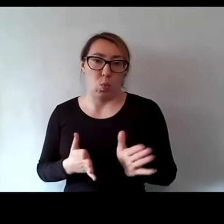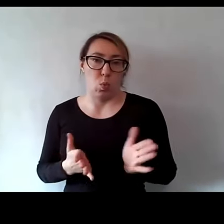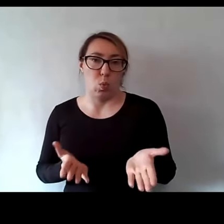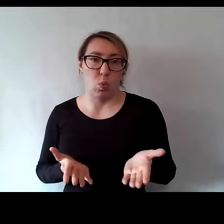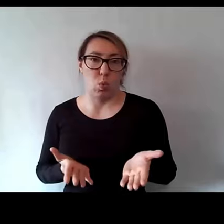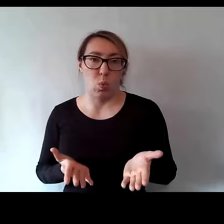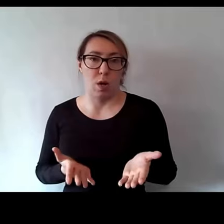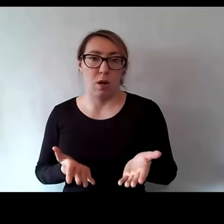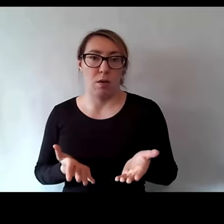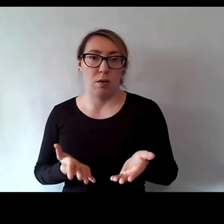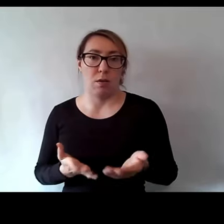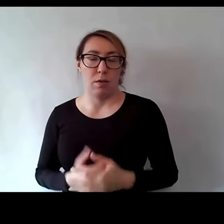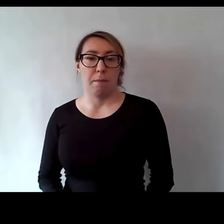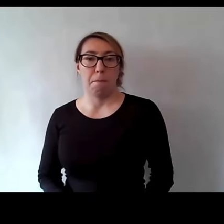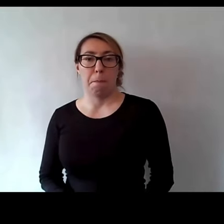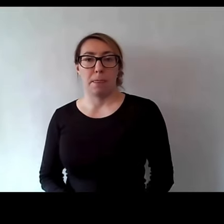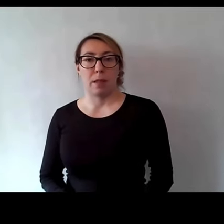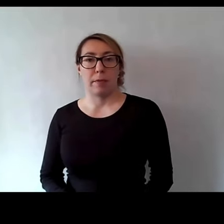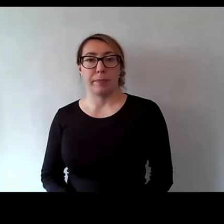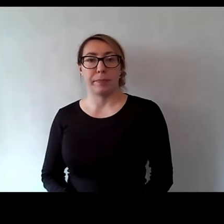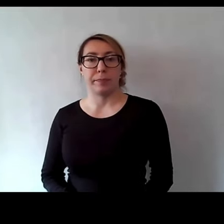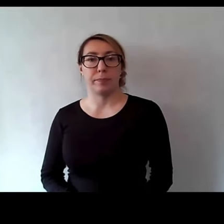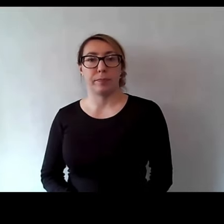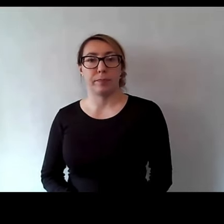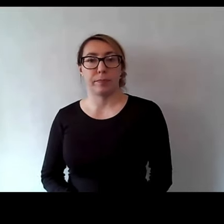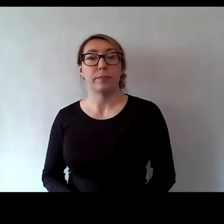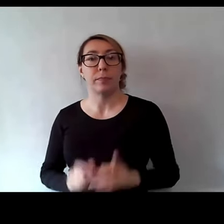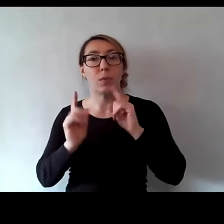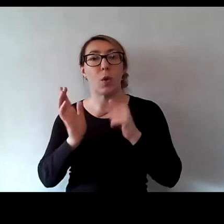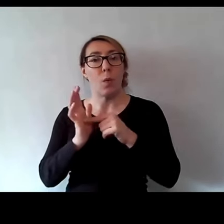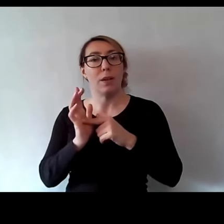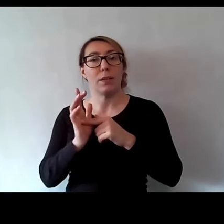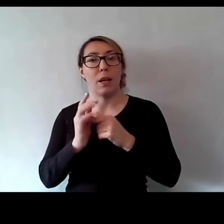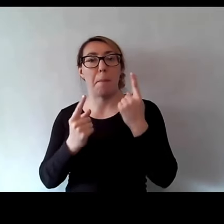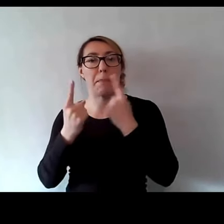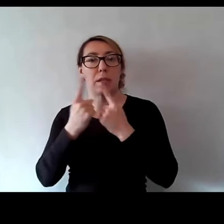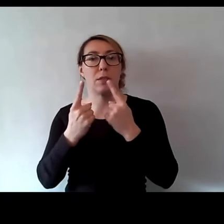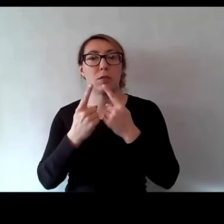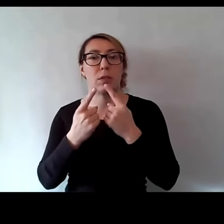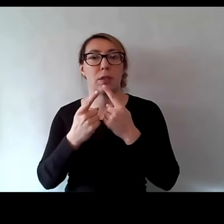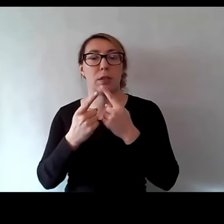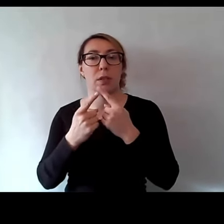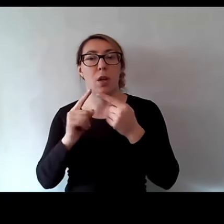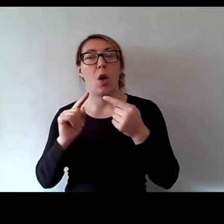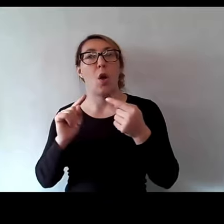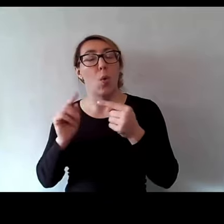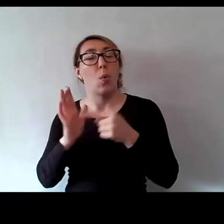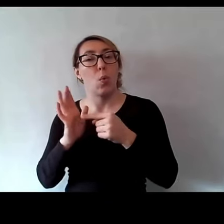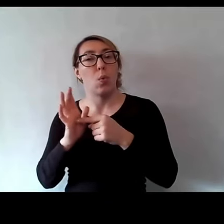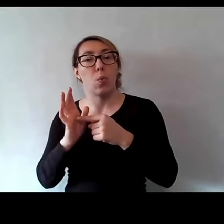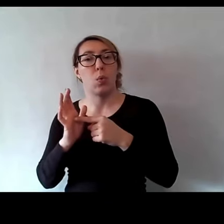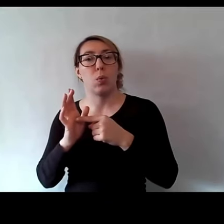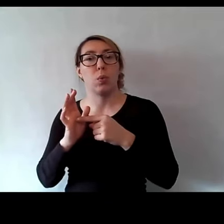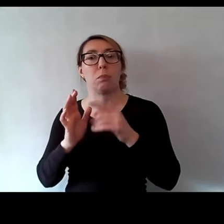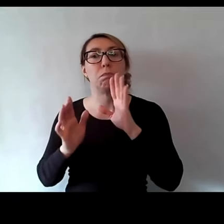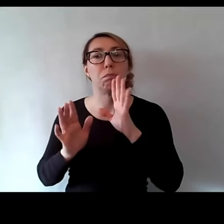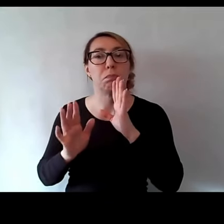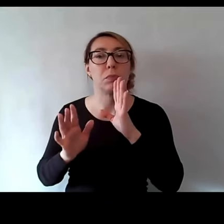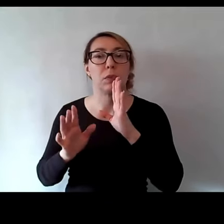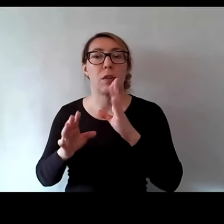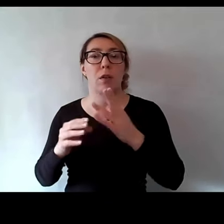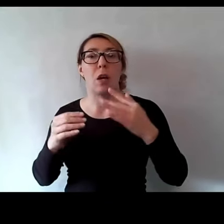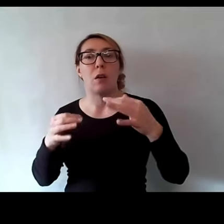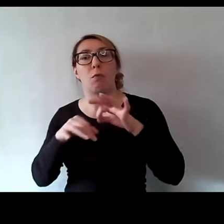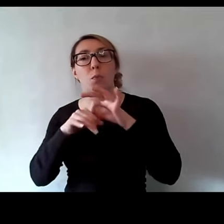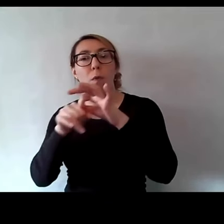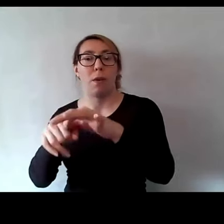złożyć tutaj złożyć, nie? Tak, tak i właśnie tak sobie myślę, że w kontekście takiego onboardingu, nie, jakby wprowadzania nowego